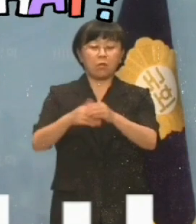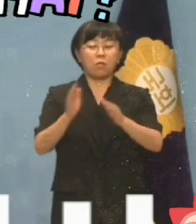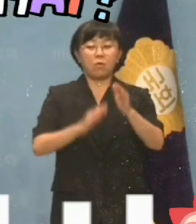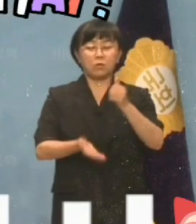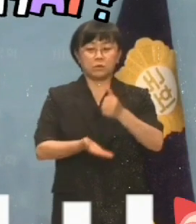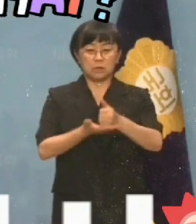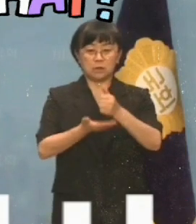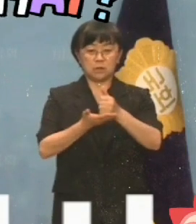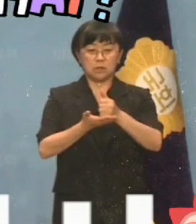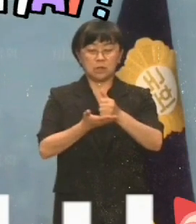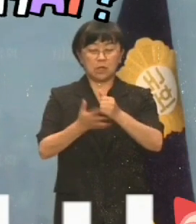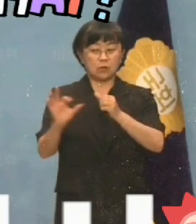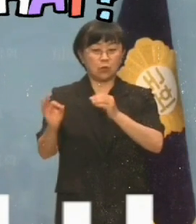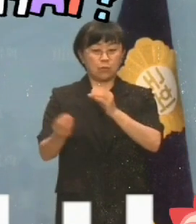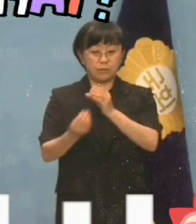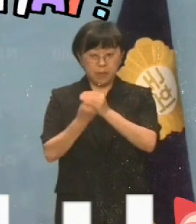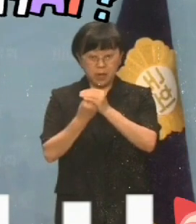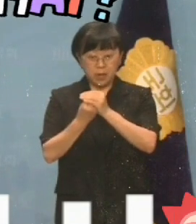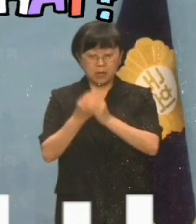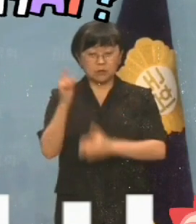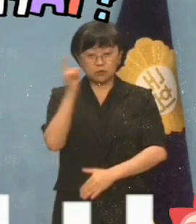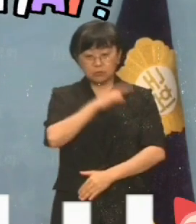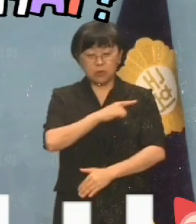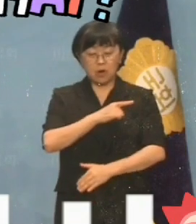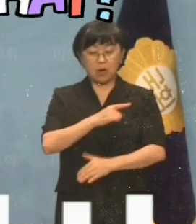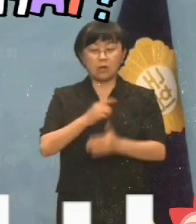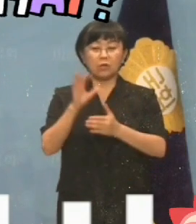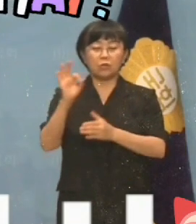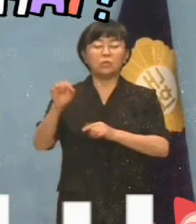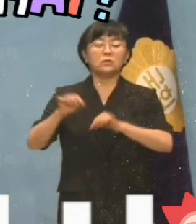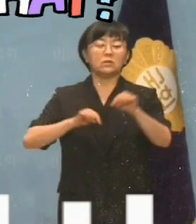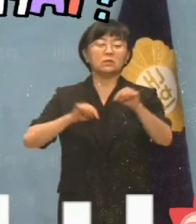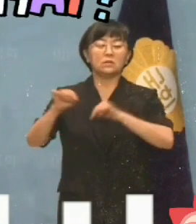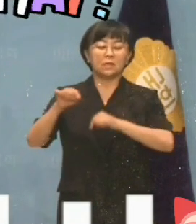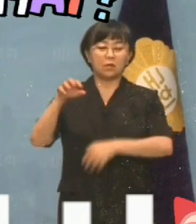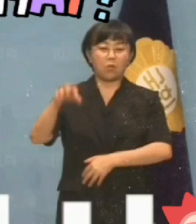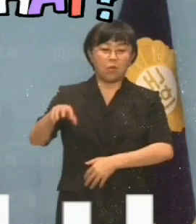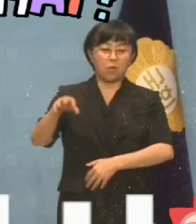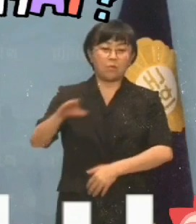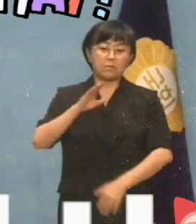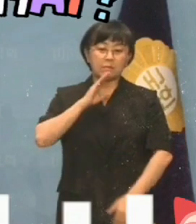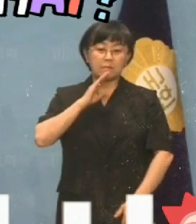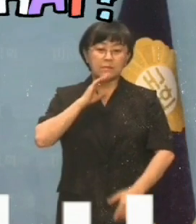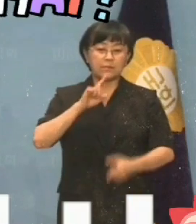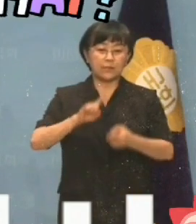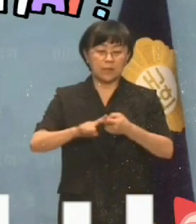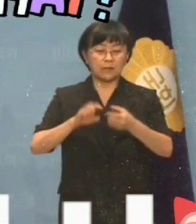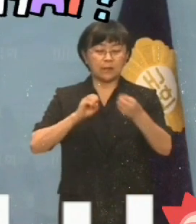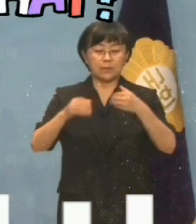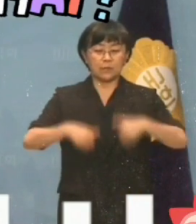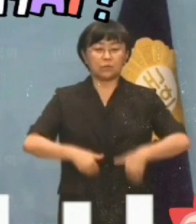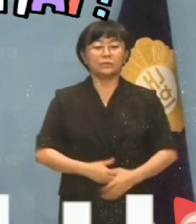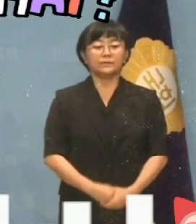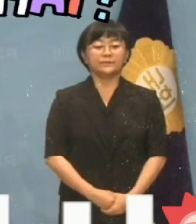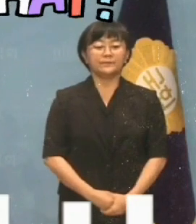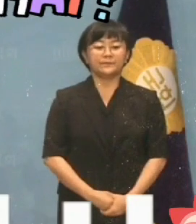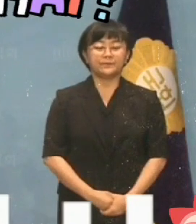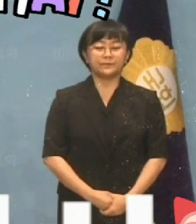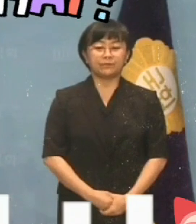공천이 뒷돈으로 얼룩진 추악한 돈 정치의 현장이 아니었는지 답해야 합니다.